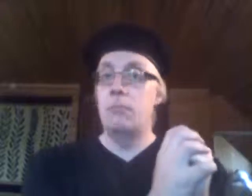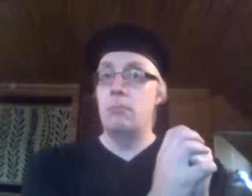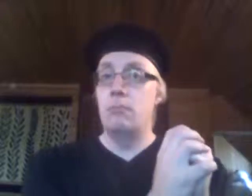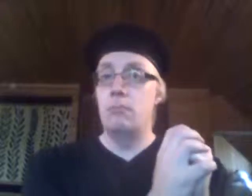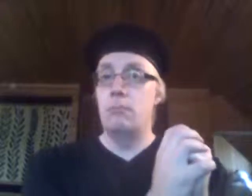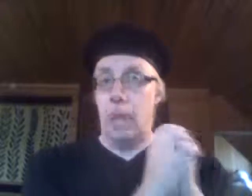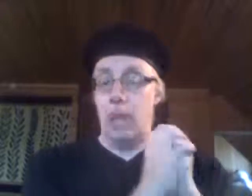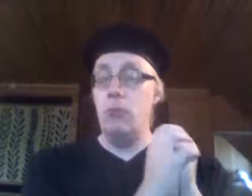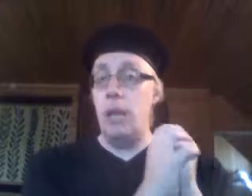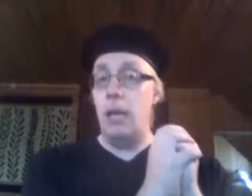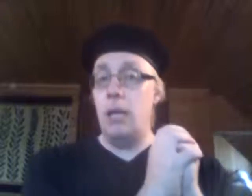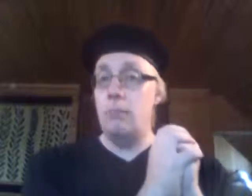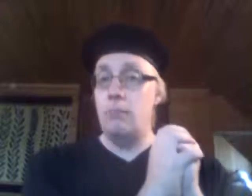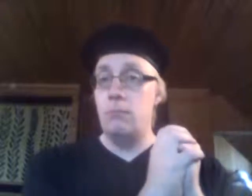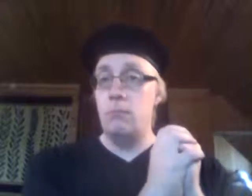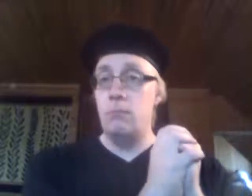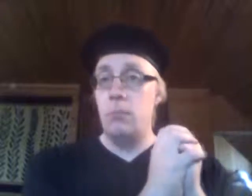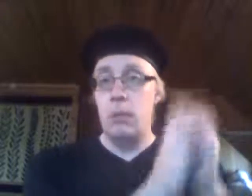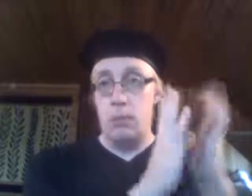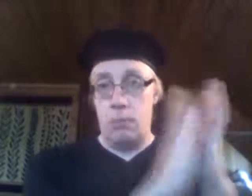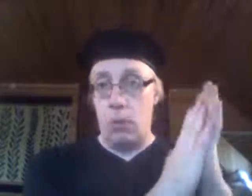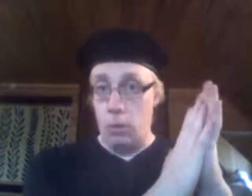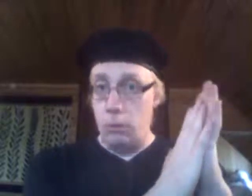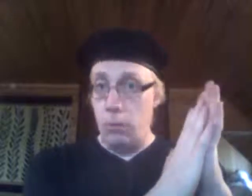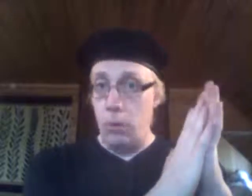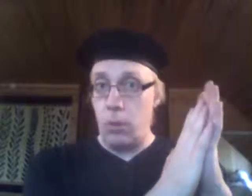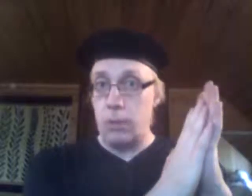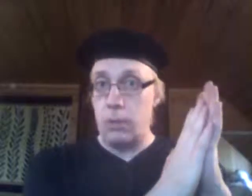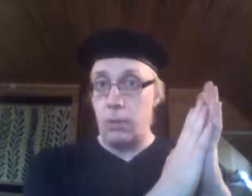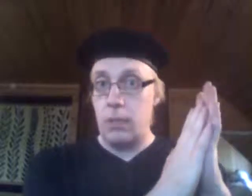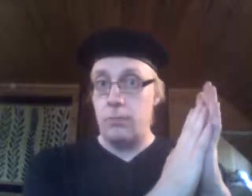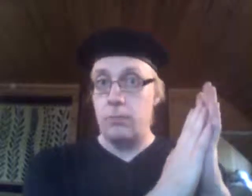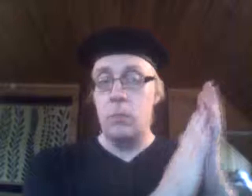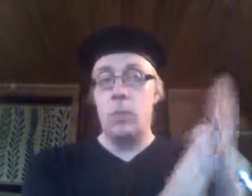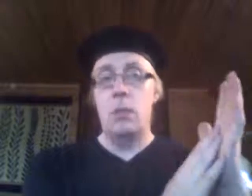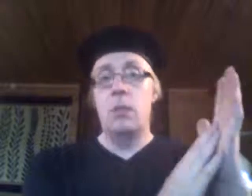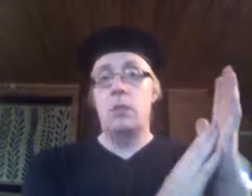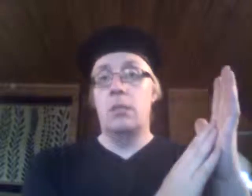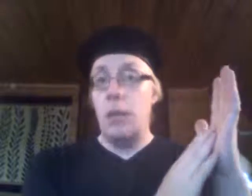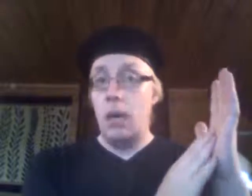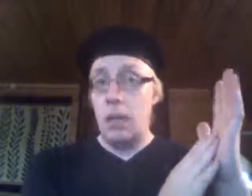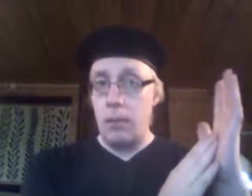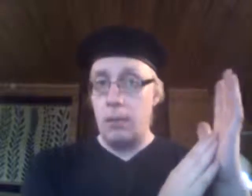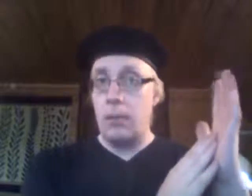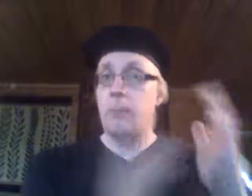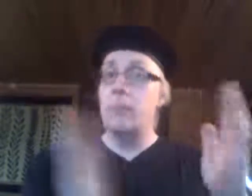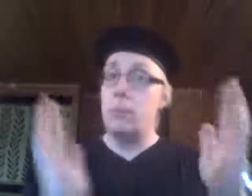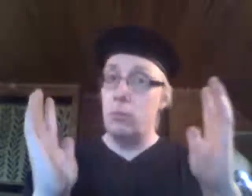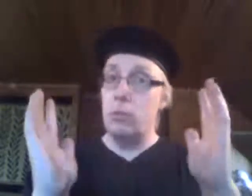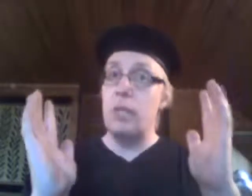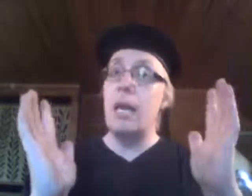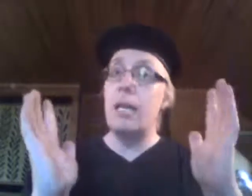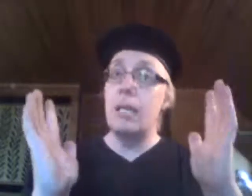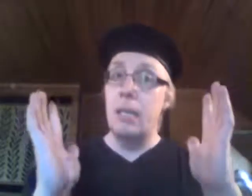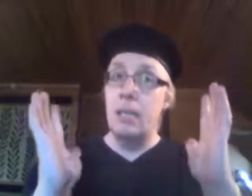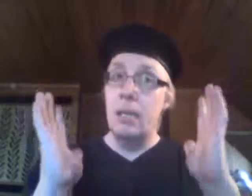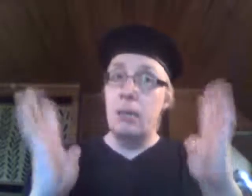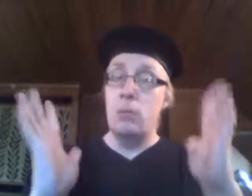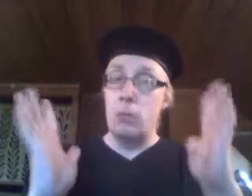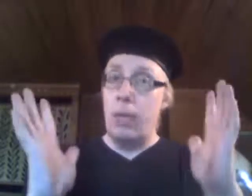tää on jälleen Lontoon pormestarilta. Sitä harmittaa. Kun se jäi. Kun tulee